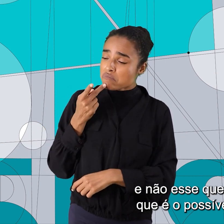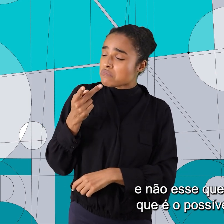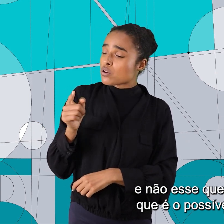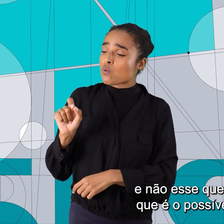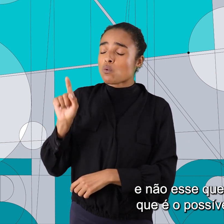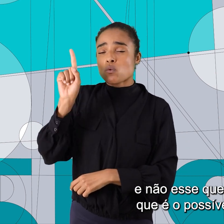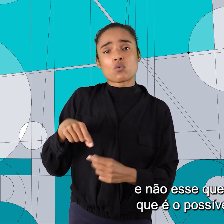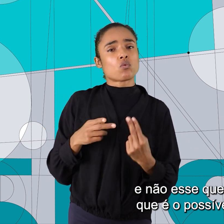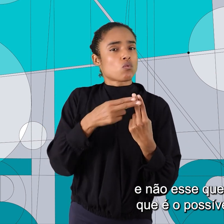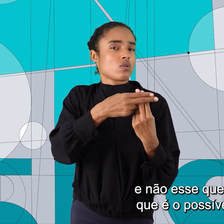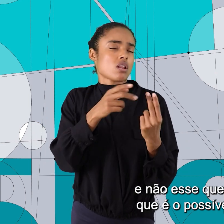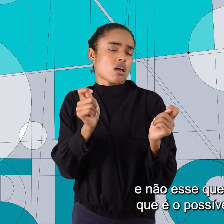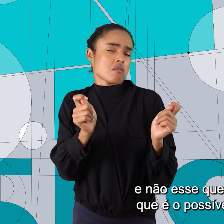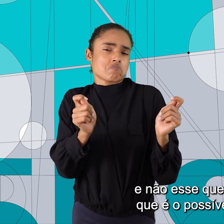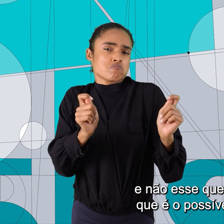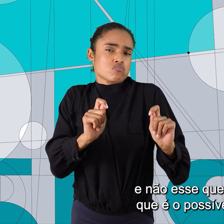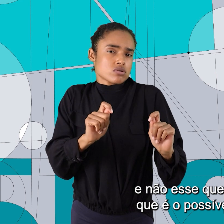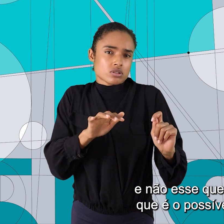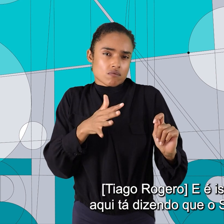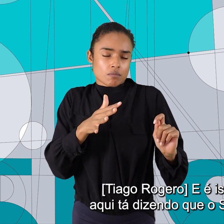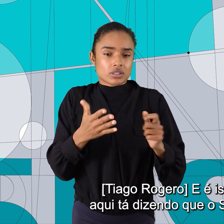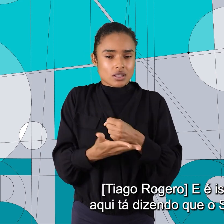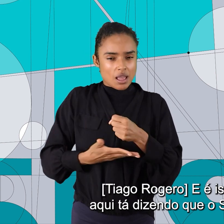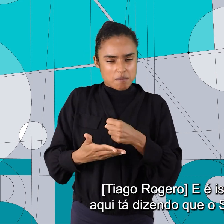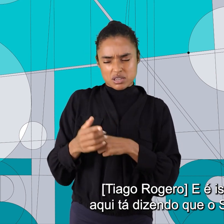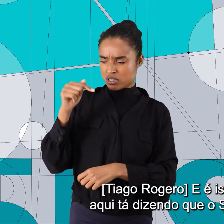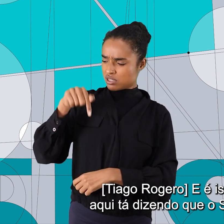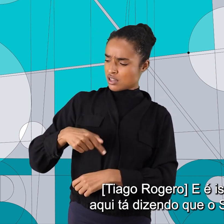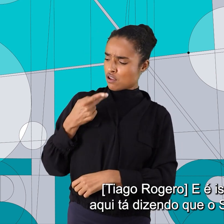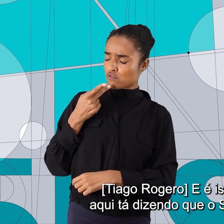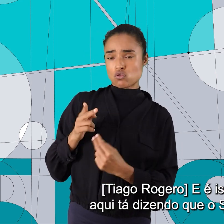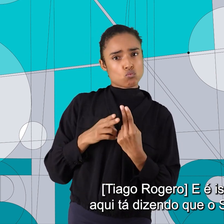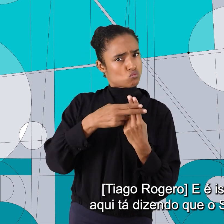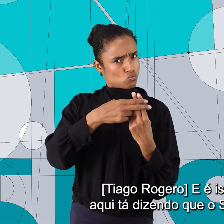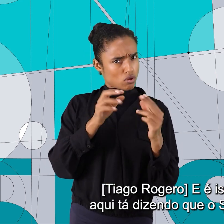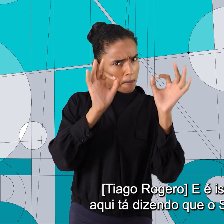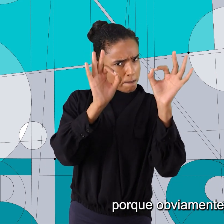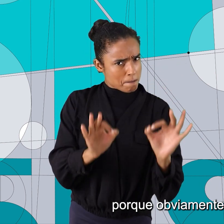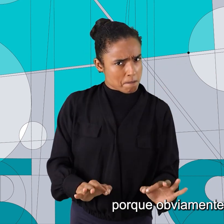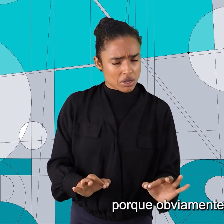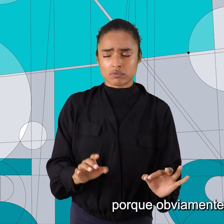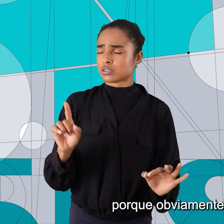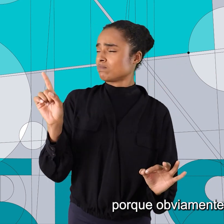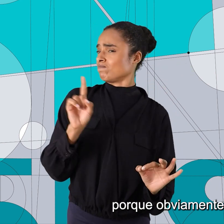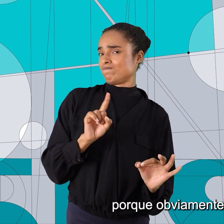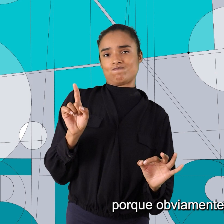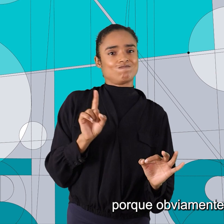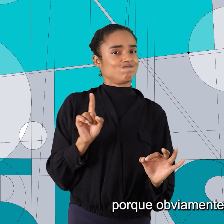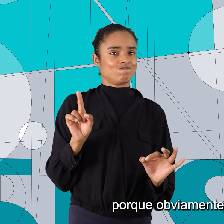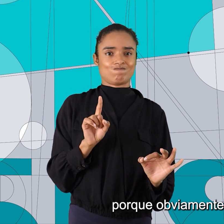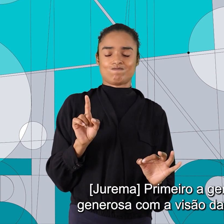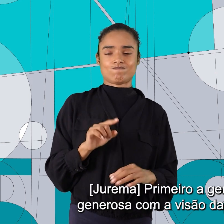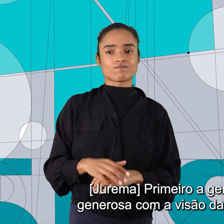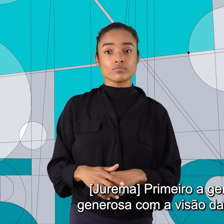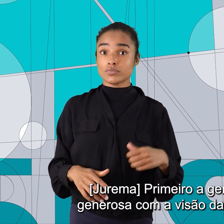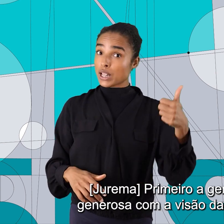dizem que é o possível. E é isso, ninguém aqui está dizendo que o SUS é perfeito, porque, obviamente, ele não é.